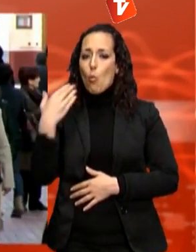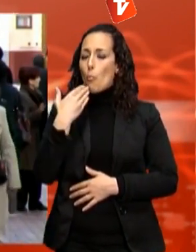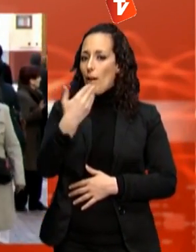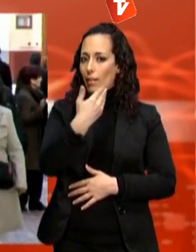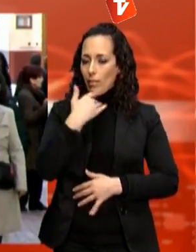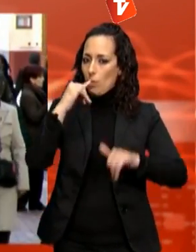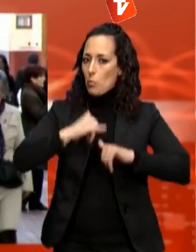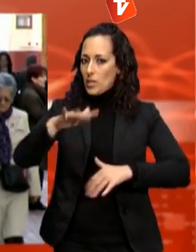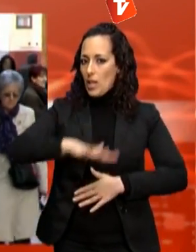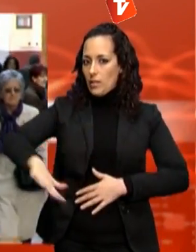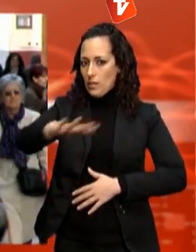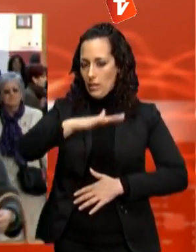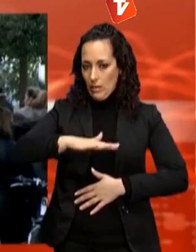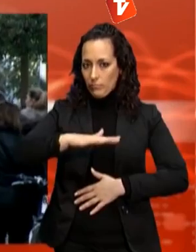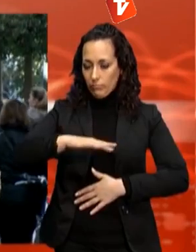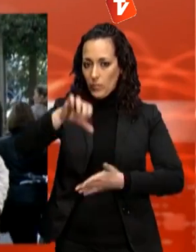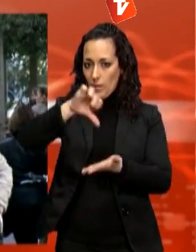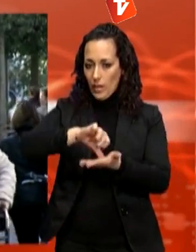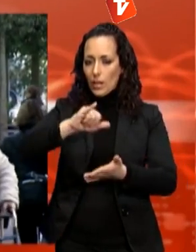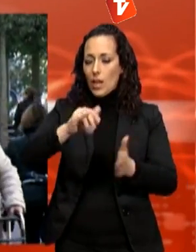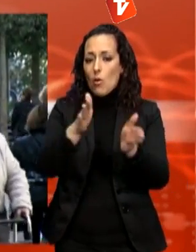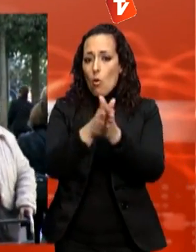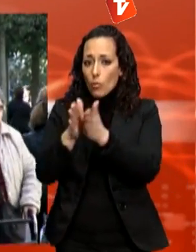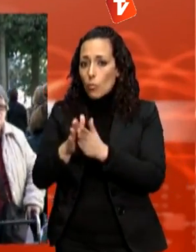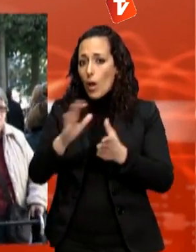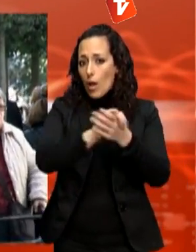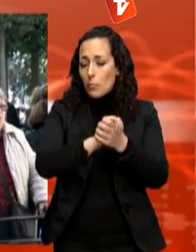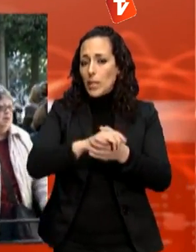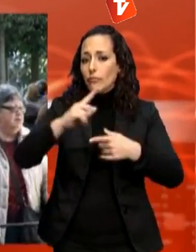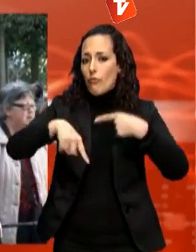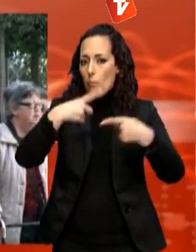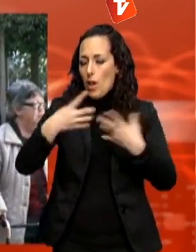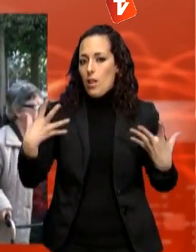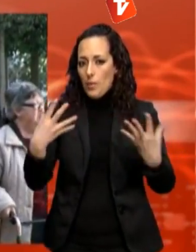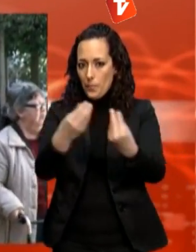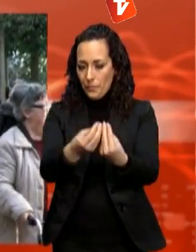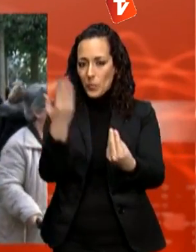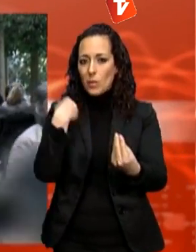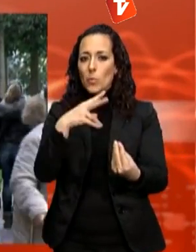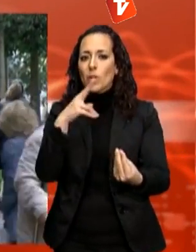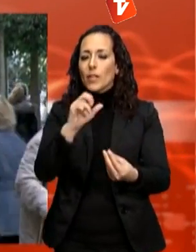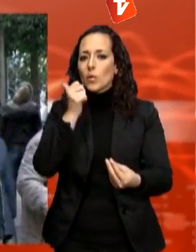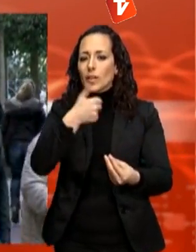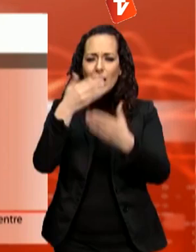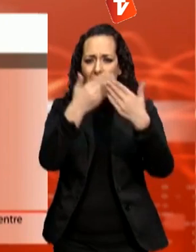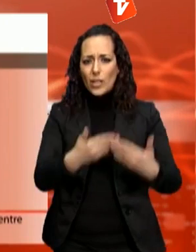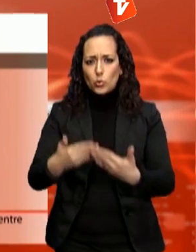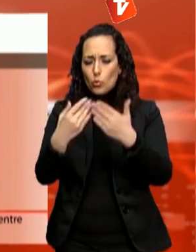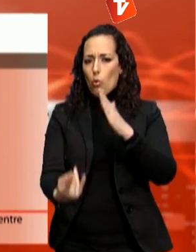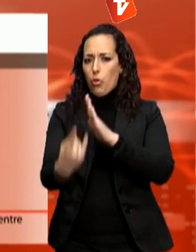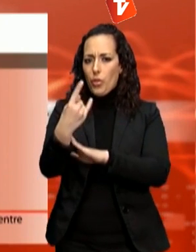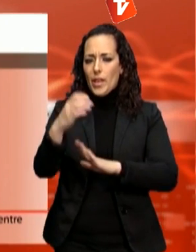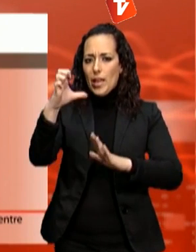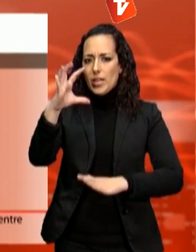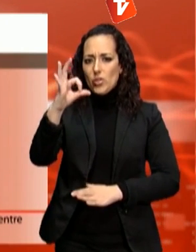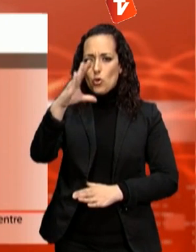i va acompanyada per familiars i amics. Ho diu un estudi elaborat per estudiants de l'Escodi que fa una anàlisi de mercat d'aquesta zona de la ciutat. Segons